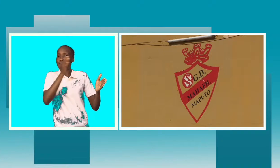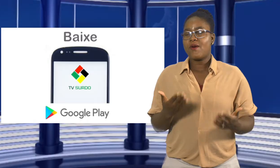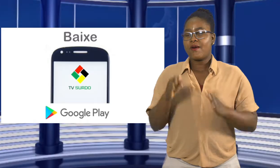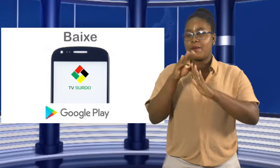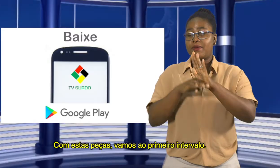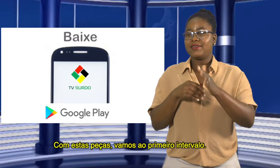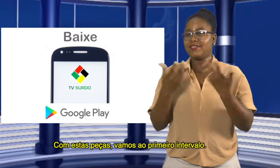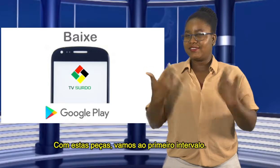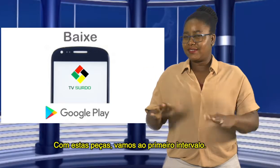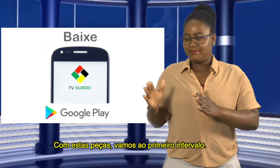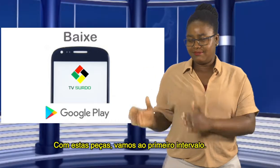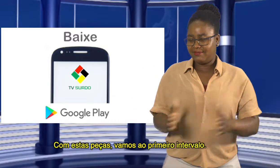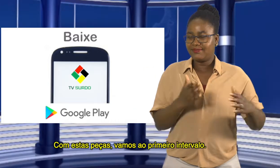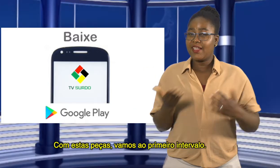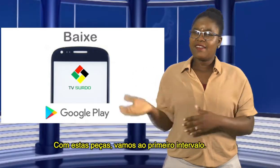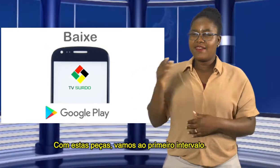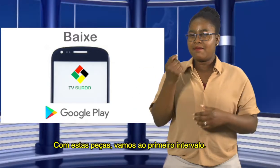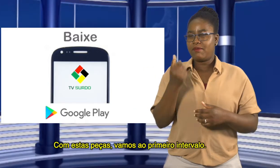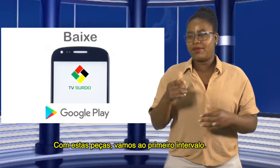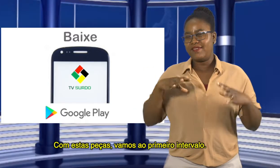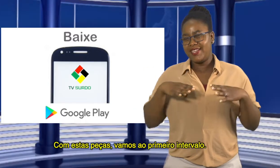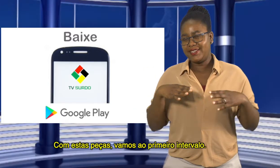Com estas peças, vamos ao primeiro intervalo.